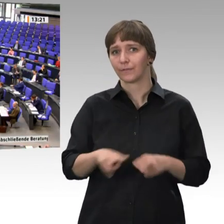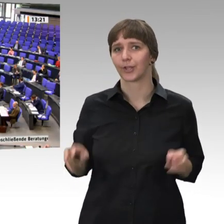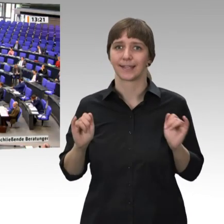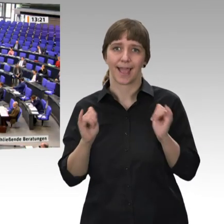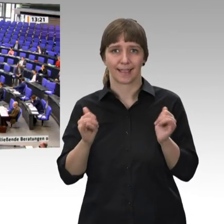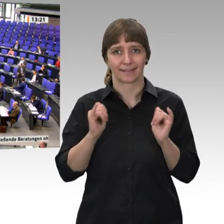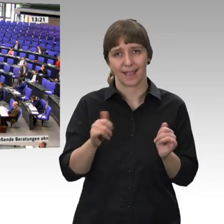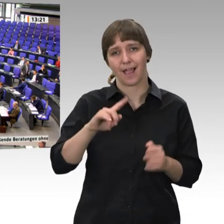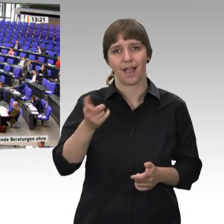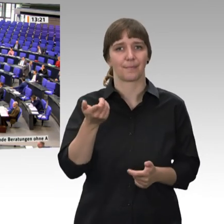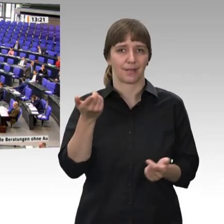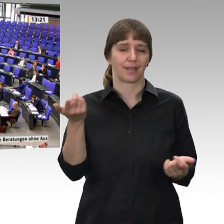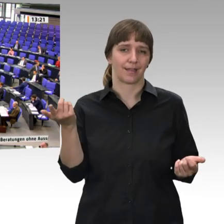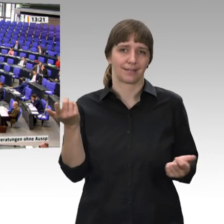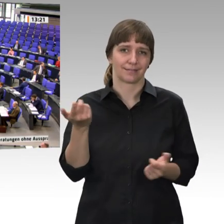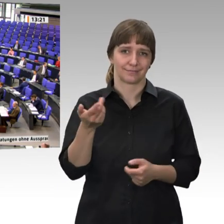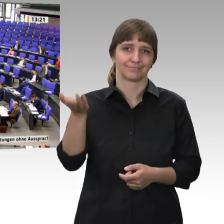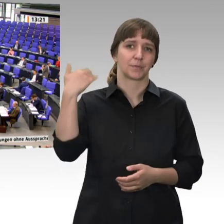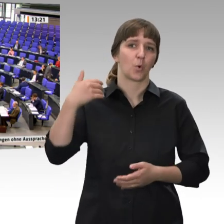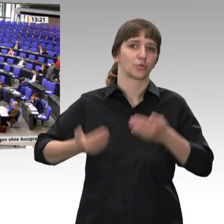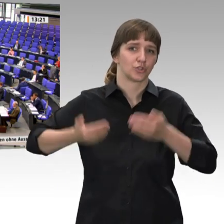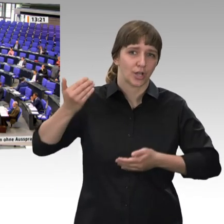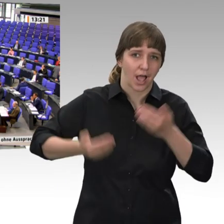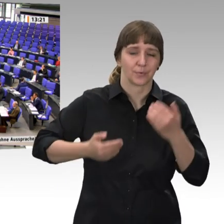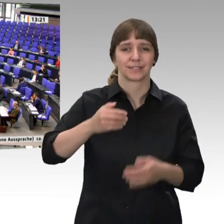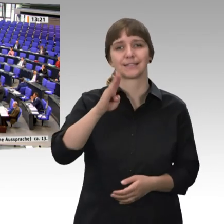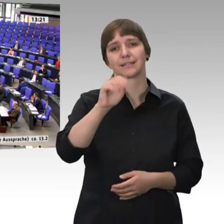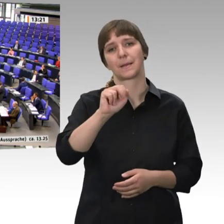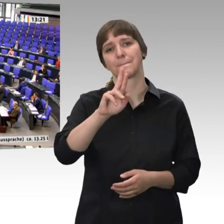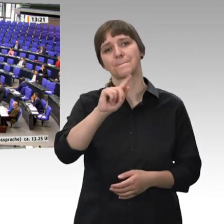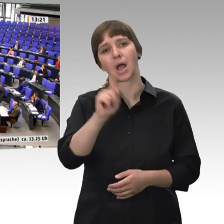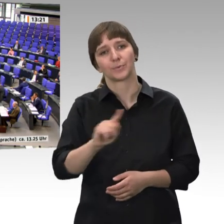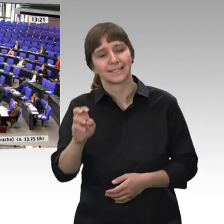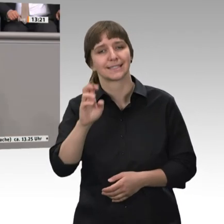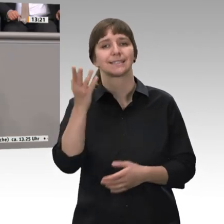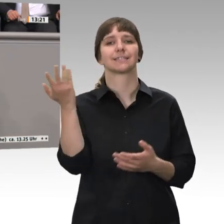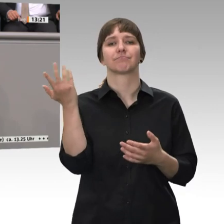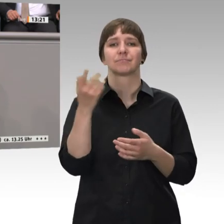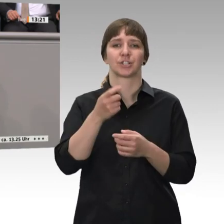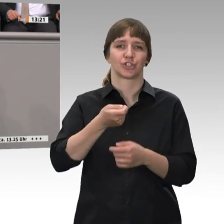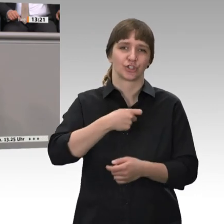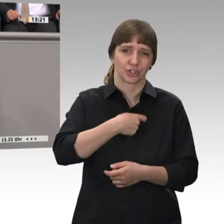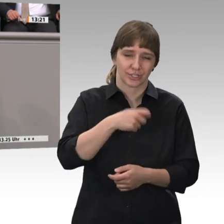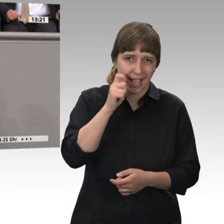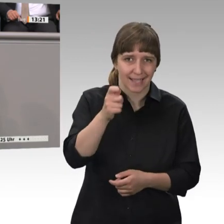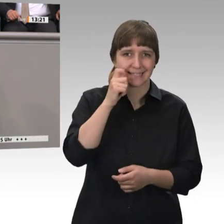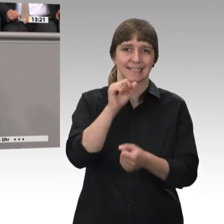Straftaten in Hohenschönhausen, Bausen und sonstigen Stasi-Knasts. Da bitte ich einfach um mehr Demut.